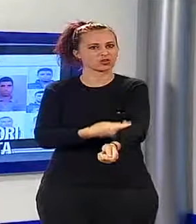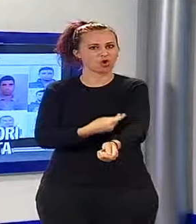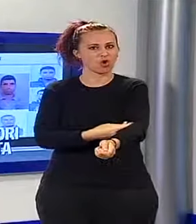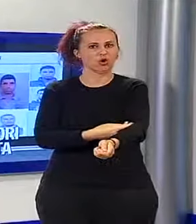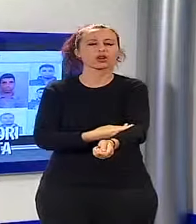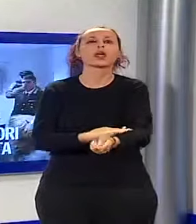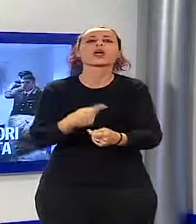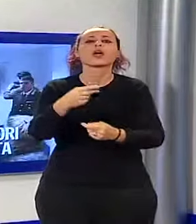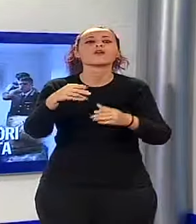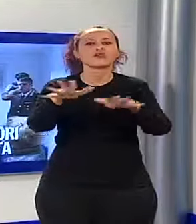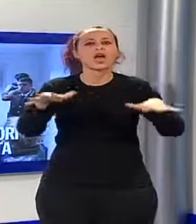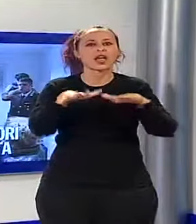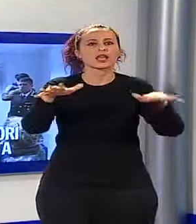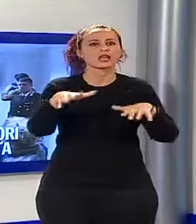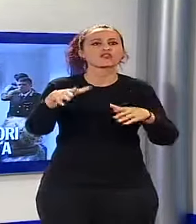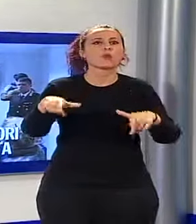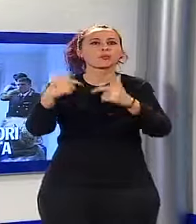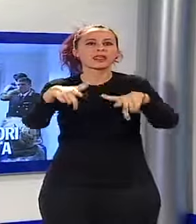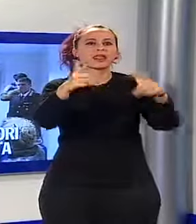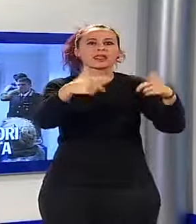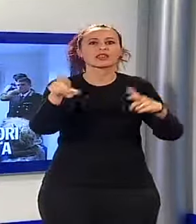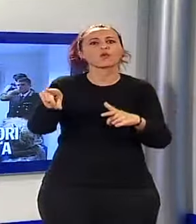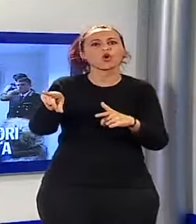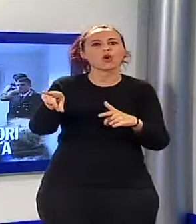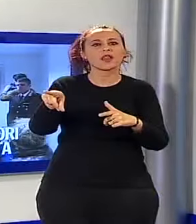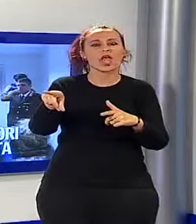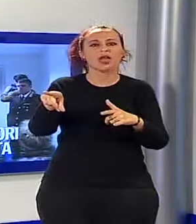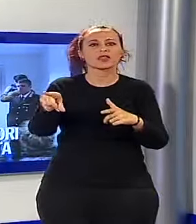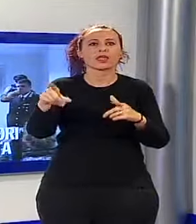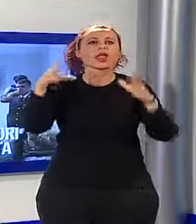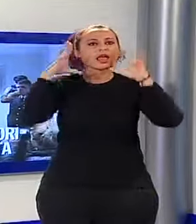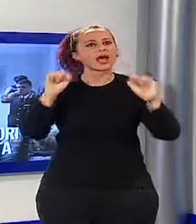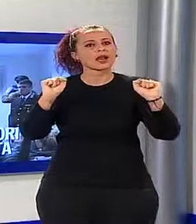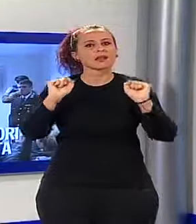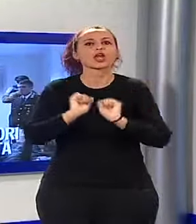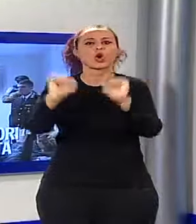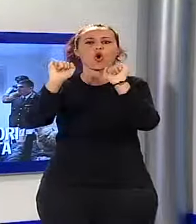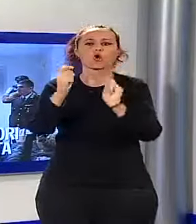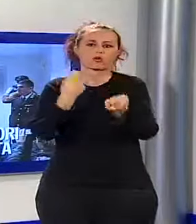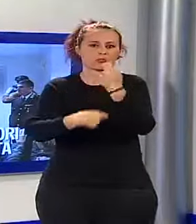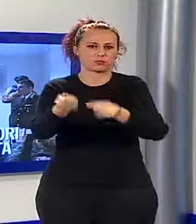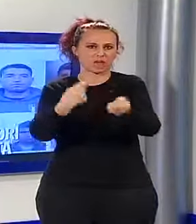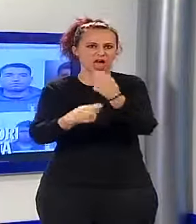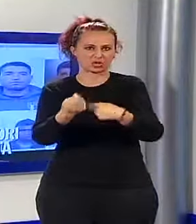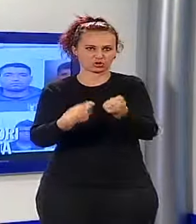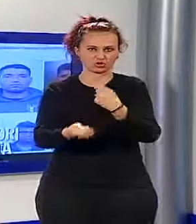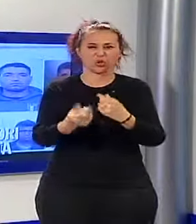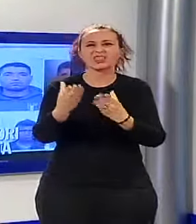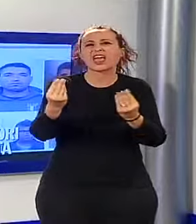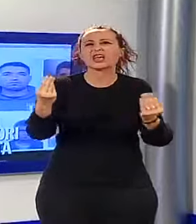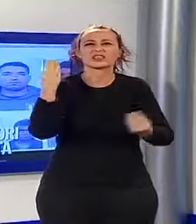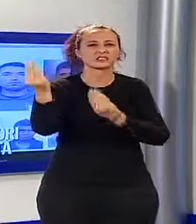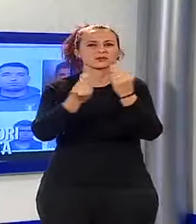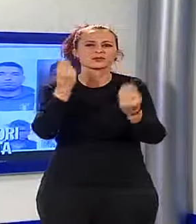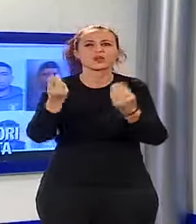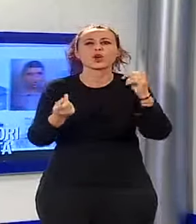pineta di Ponente, operazione dei carabinieri contro il fenomeno dello spaccio di stupefacenti a Viareggio, tantissimi giovani